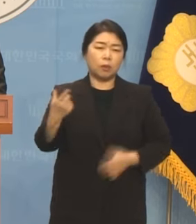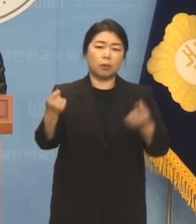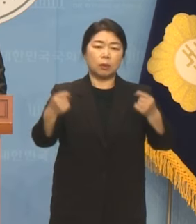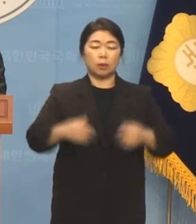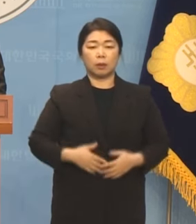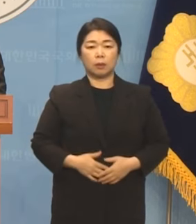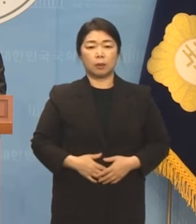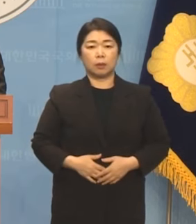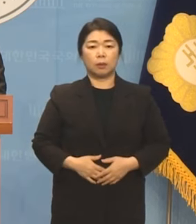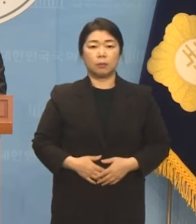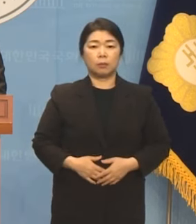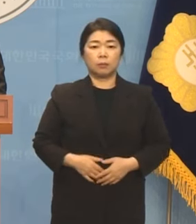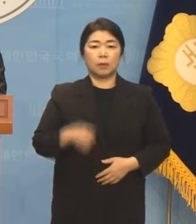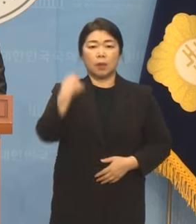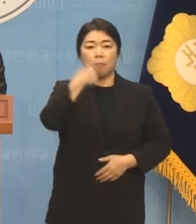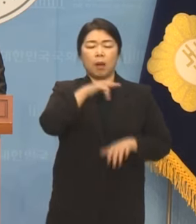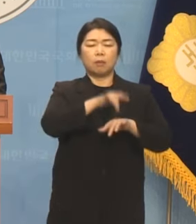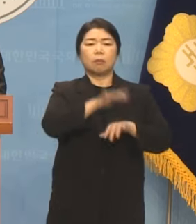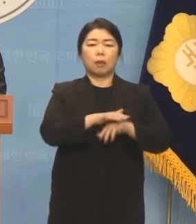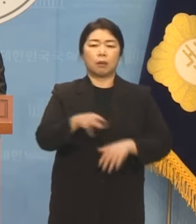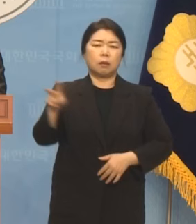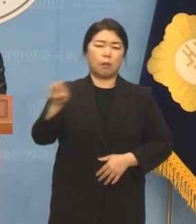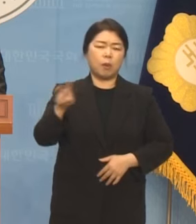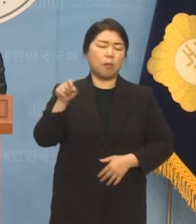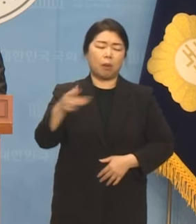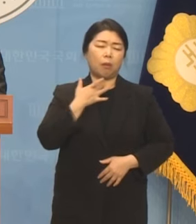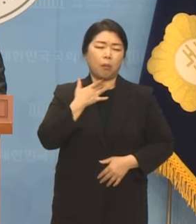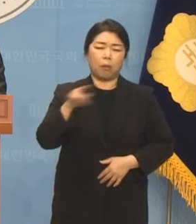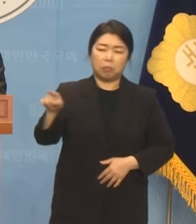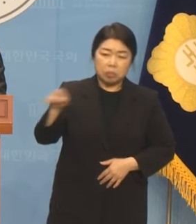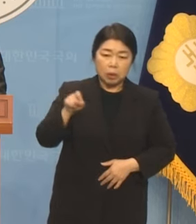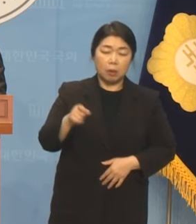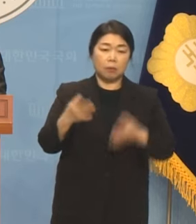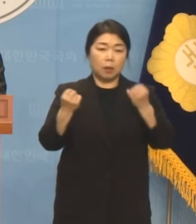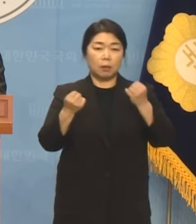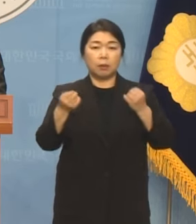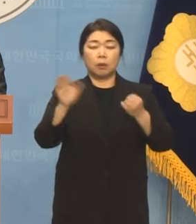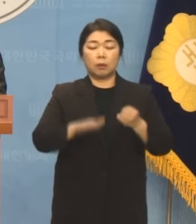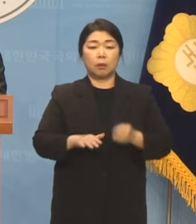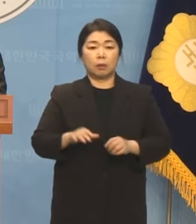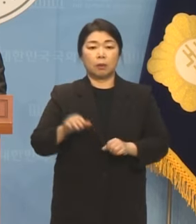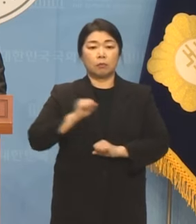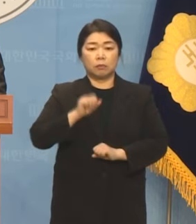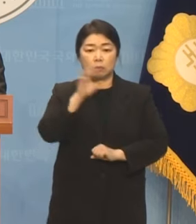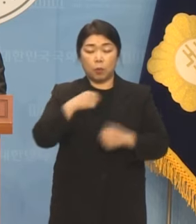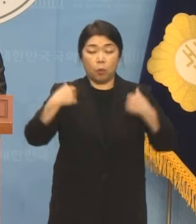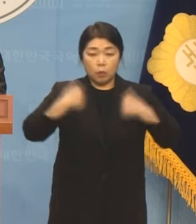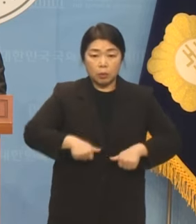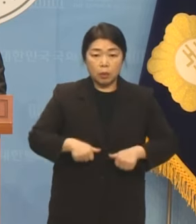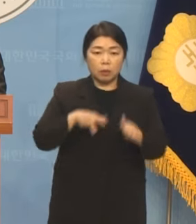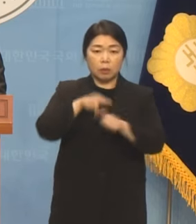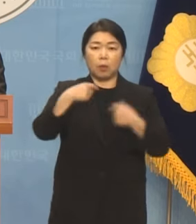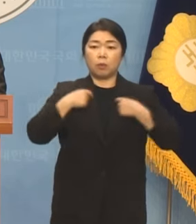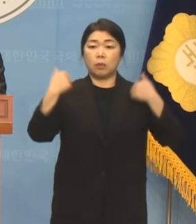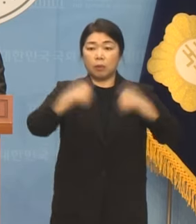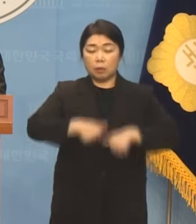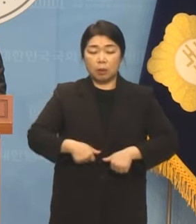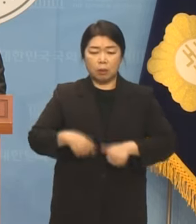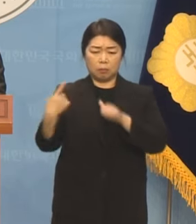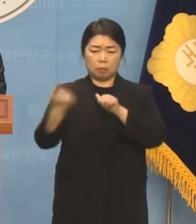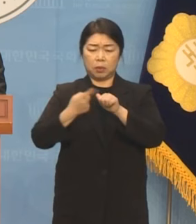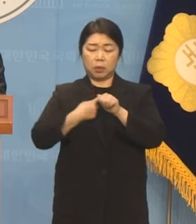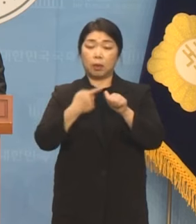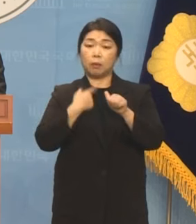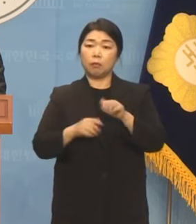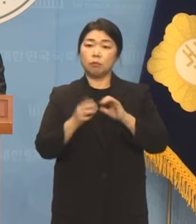혐오를 배설해놓고 표를 바라는 정치인과 단지 예비군복, 등산복을 입었다고 비난당한 국민,